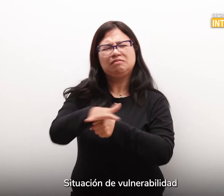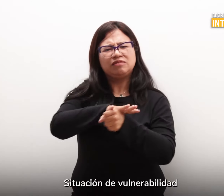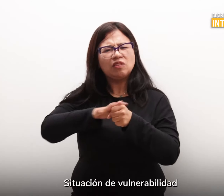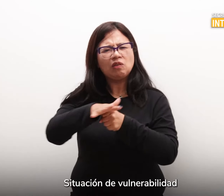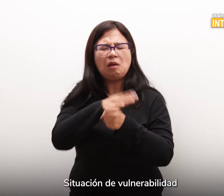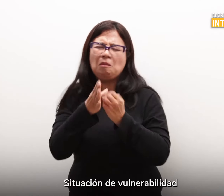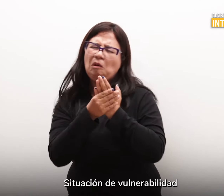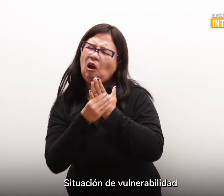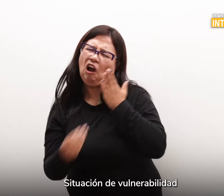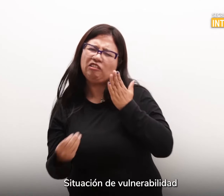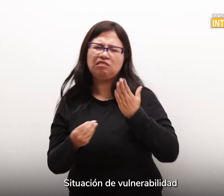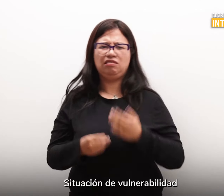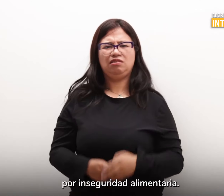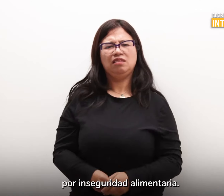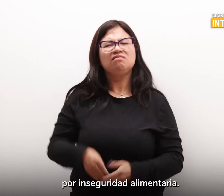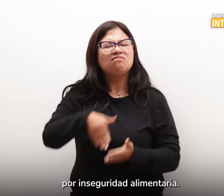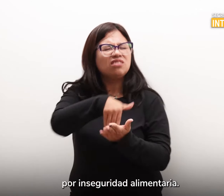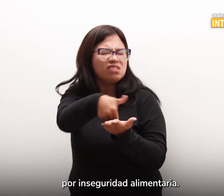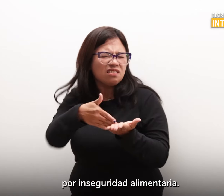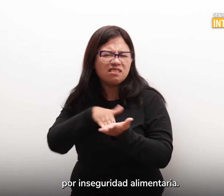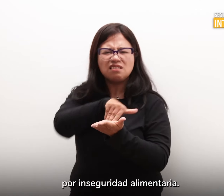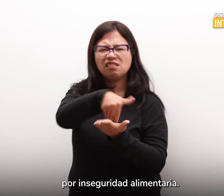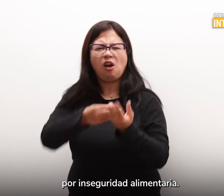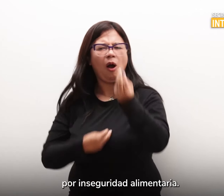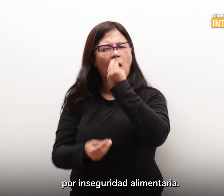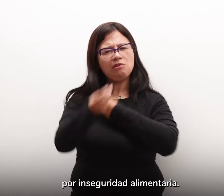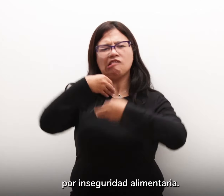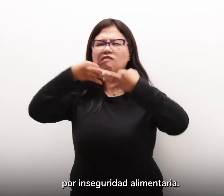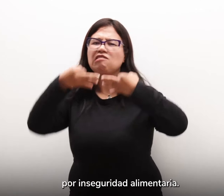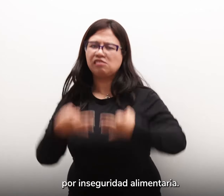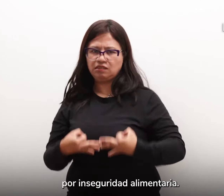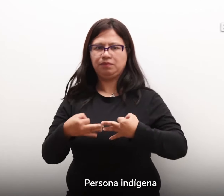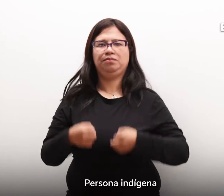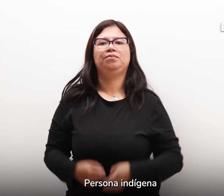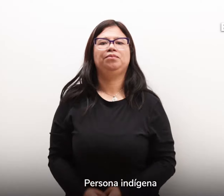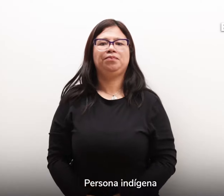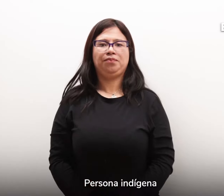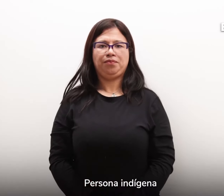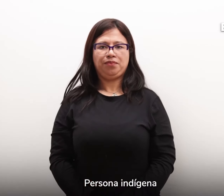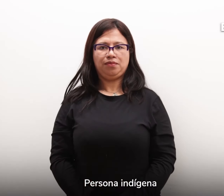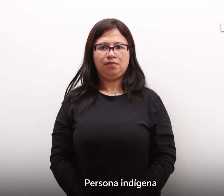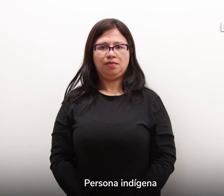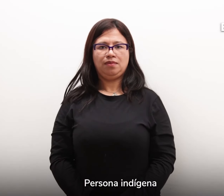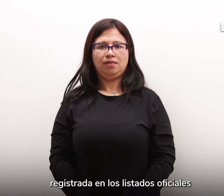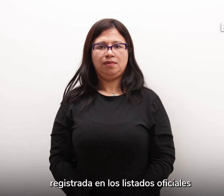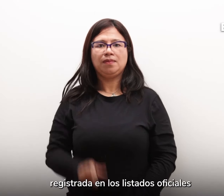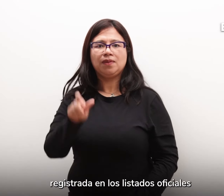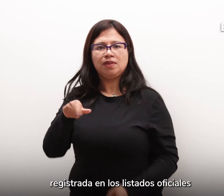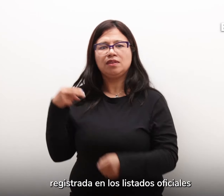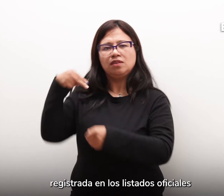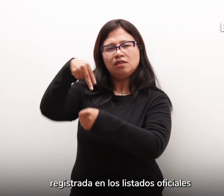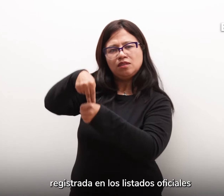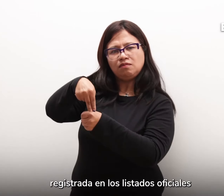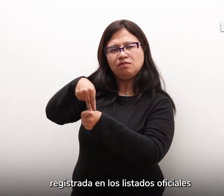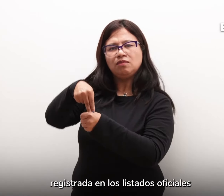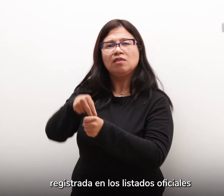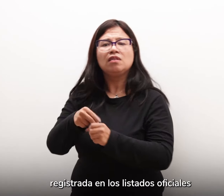Situación de vulnerabilidad por inseguridad alimentaria. 11. Persona indígena, registrada en los listados